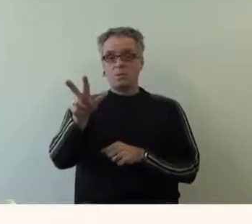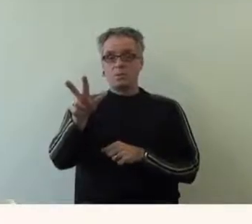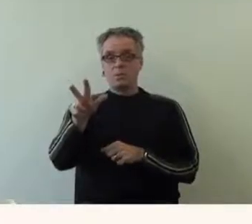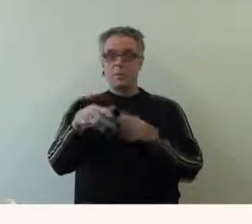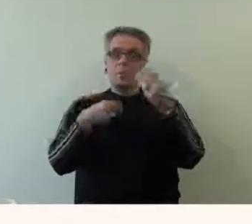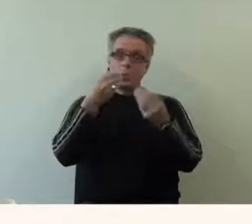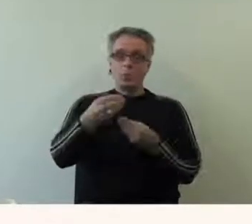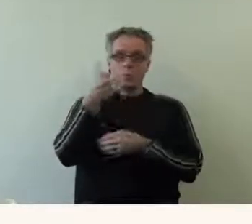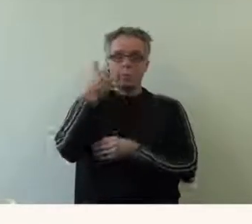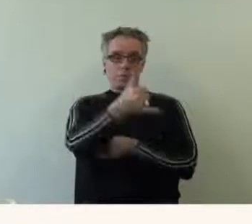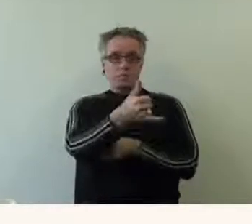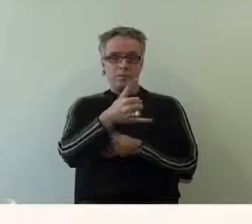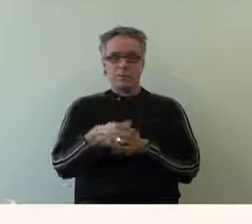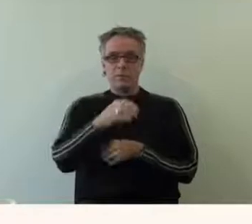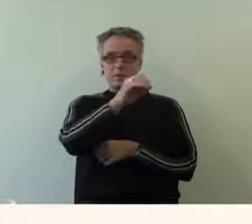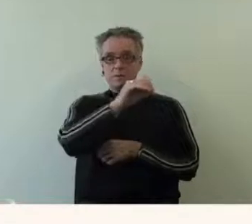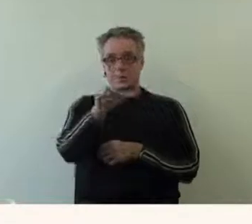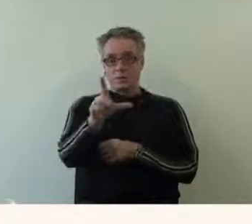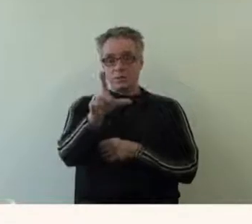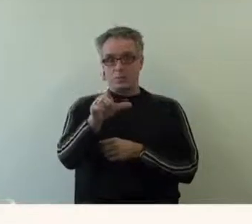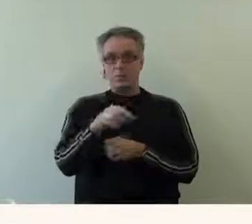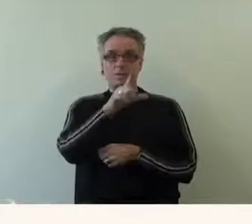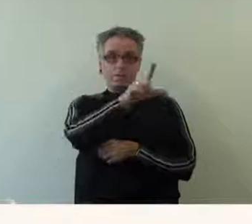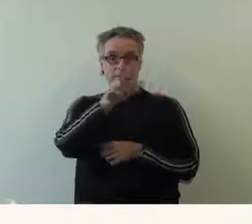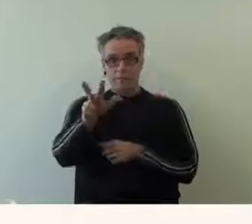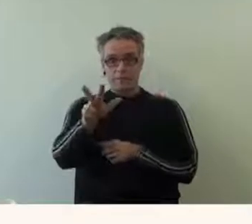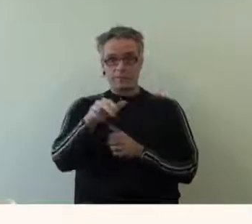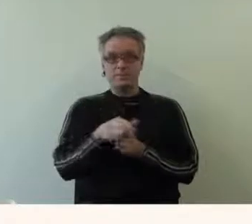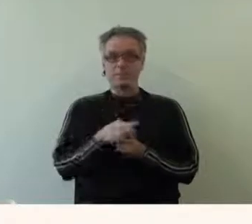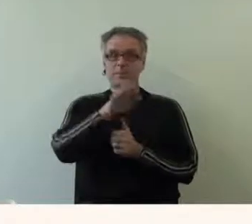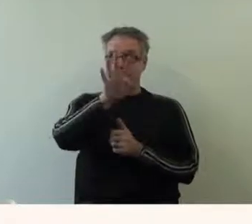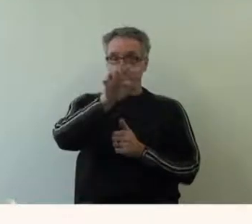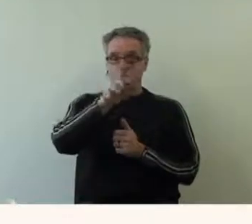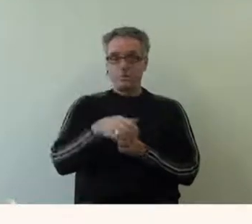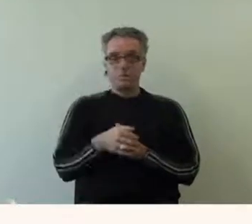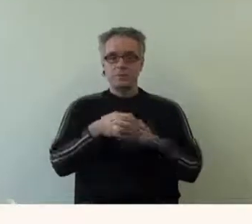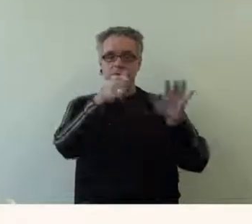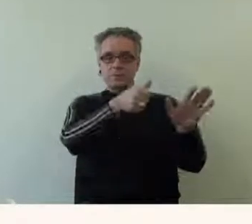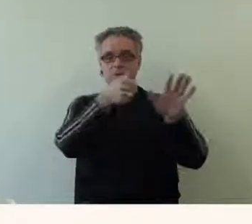par téléphone au 02 23 40 66 05